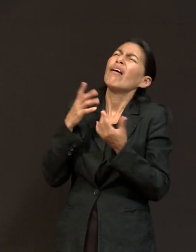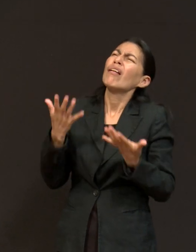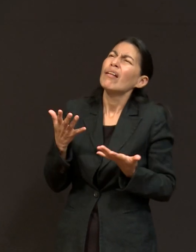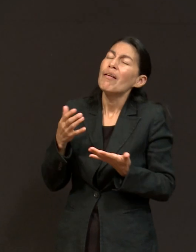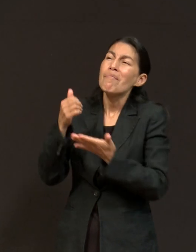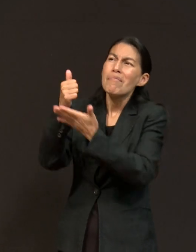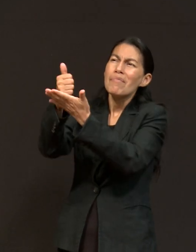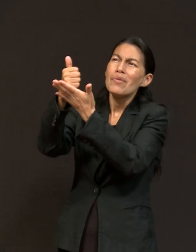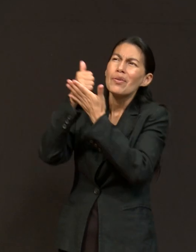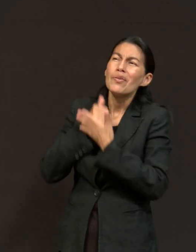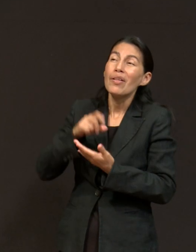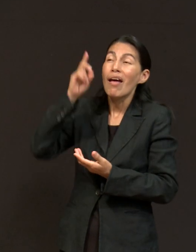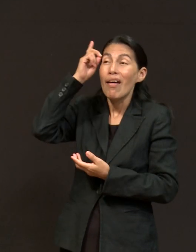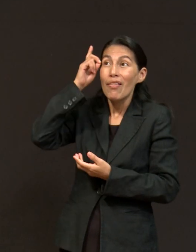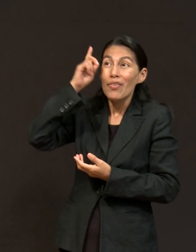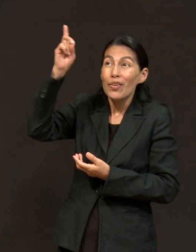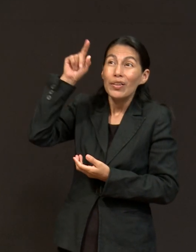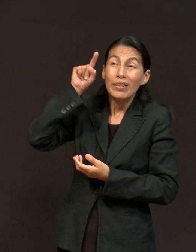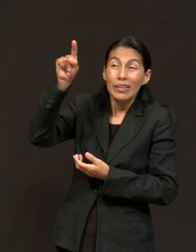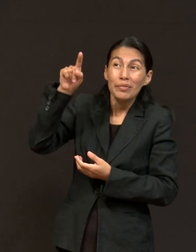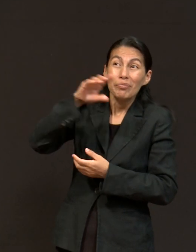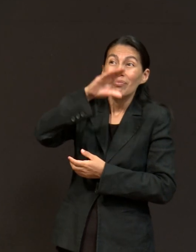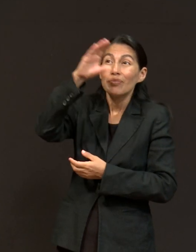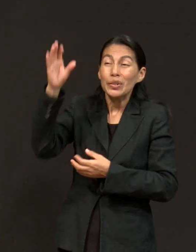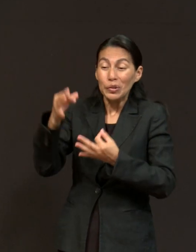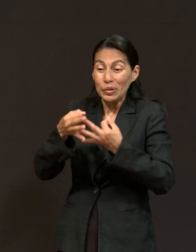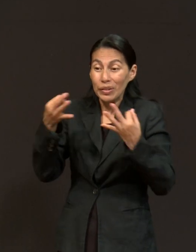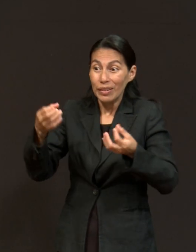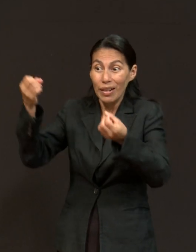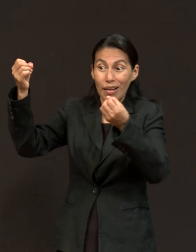tierra. Salmo 121, 1 y 2.